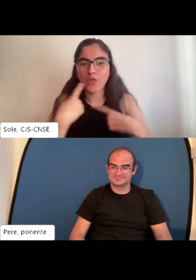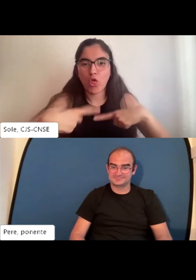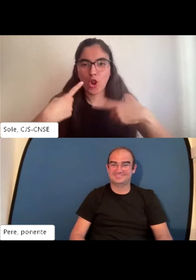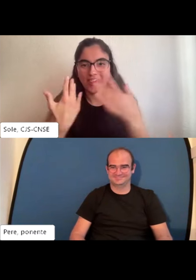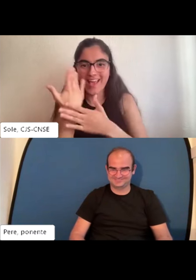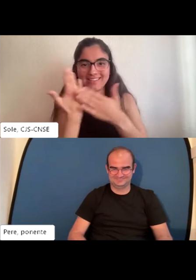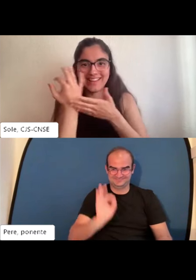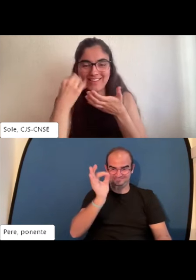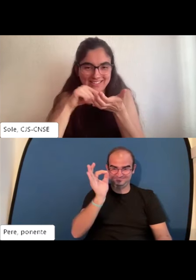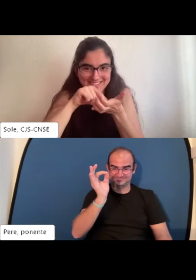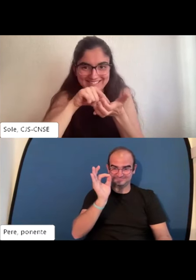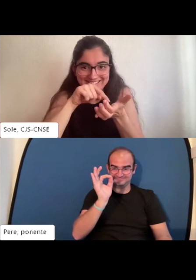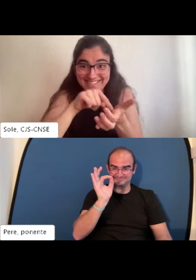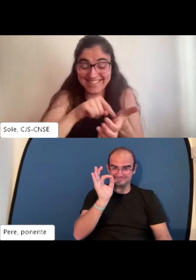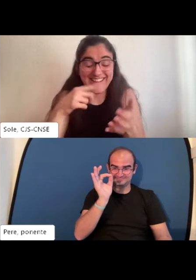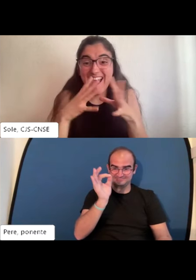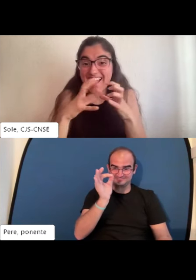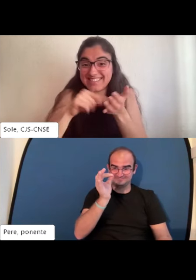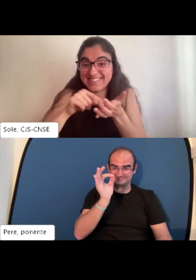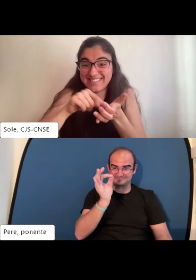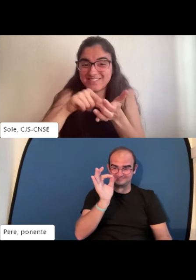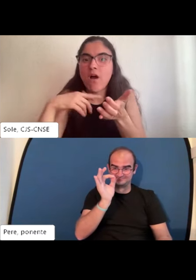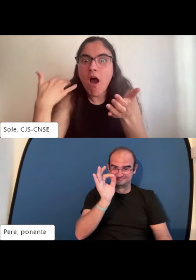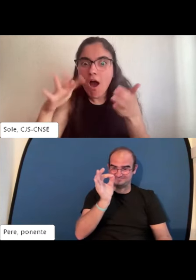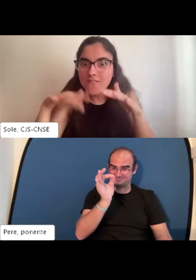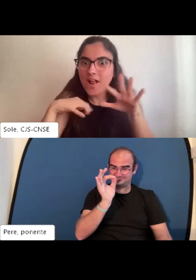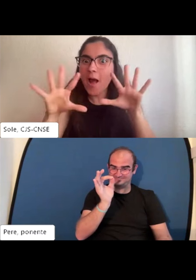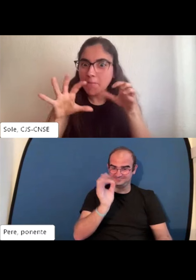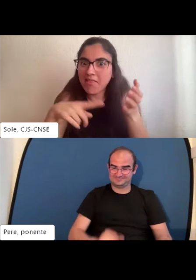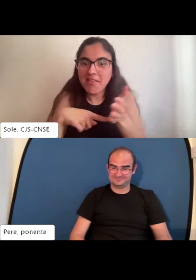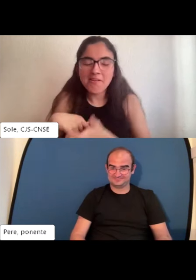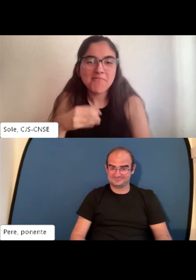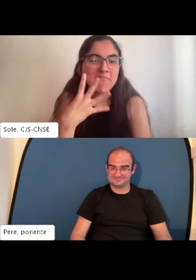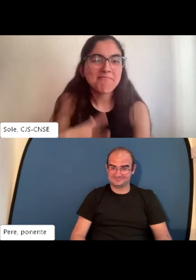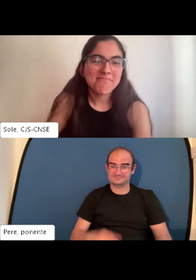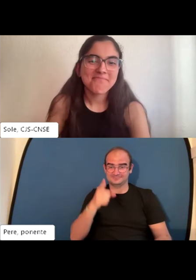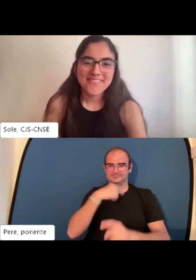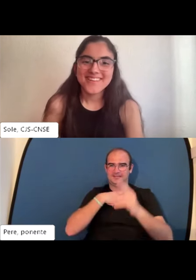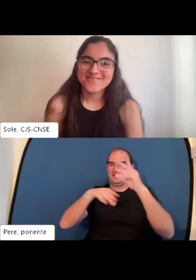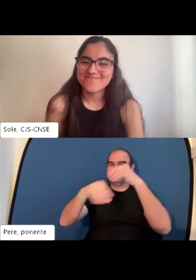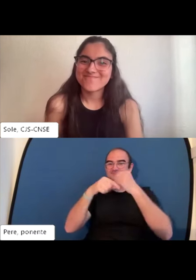yo Duolingo si me obligo todos los días a utilizarlo un poquito y la verdad es que he aprendido bastante con él